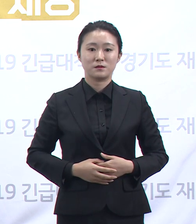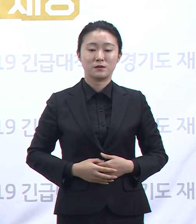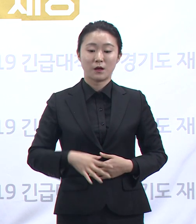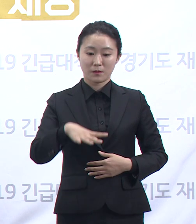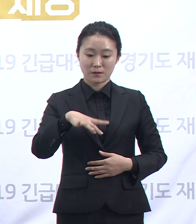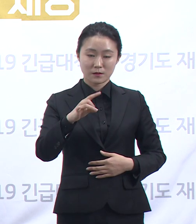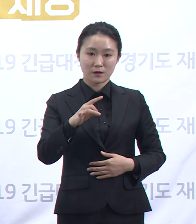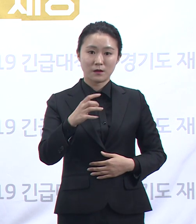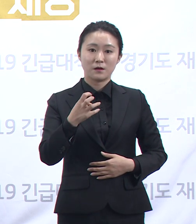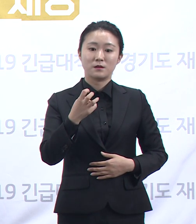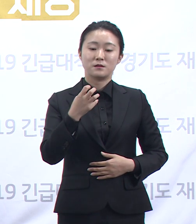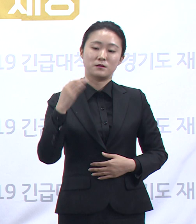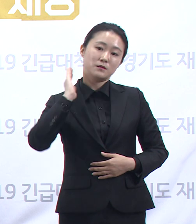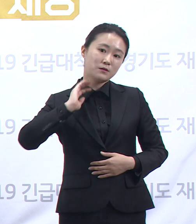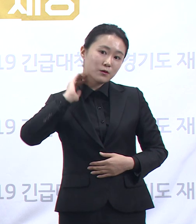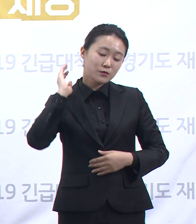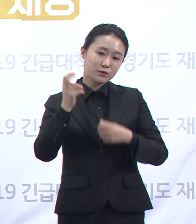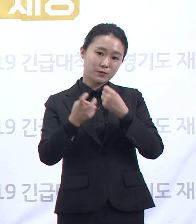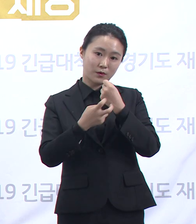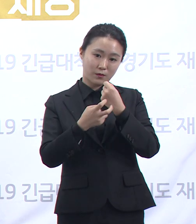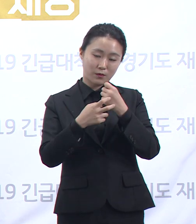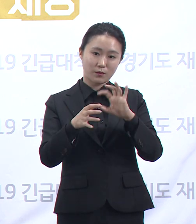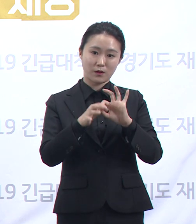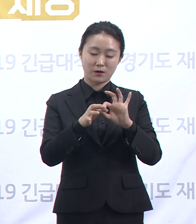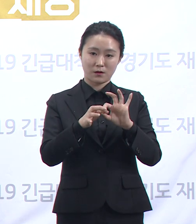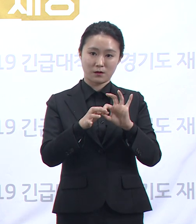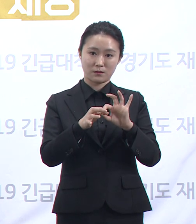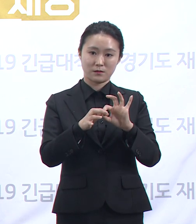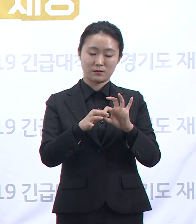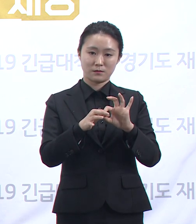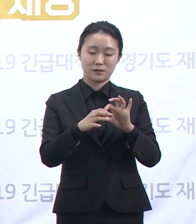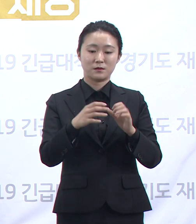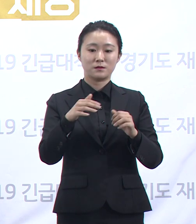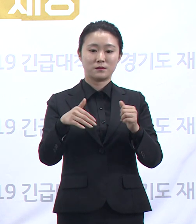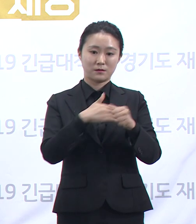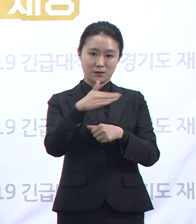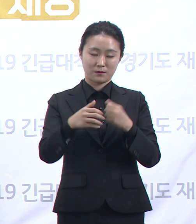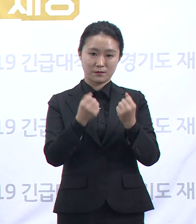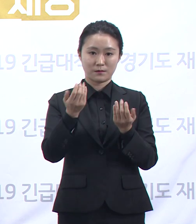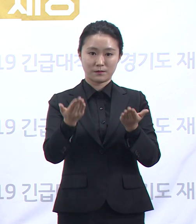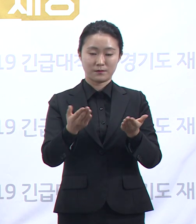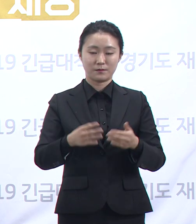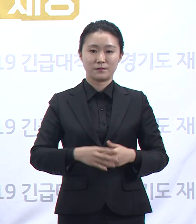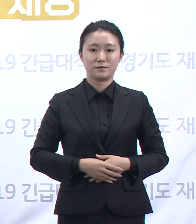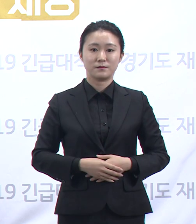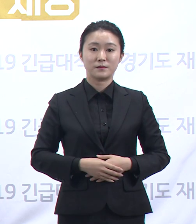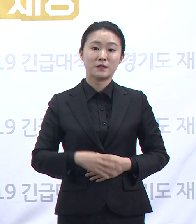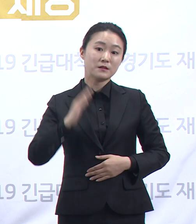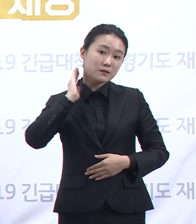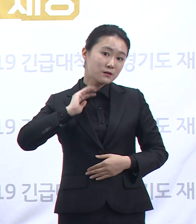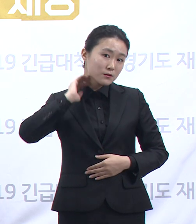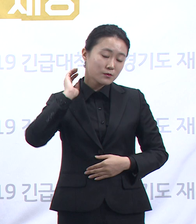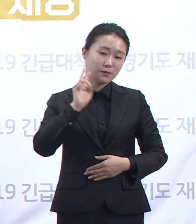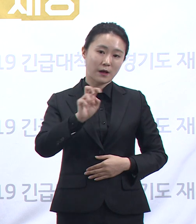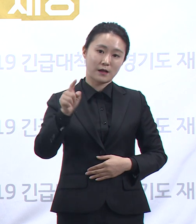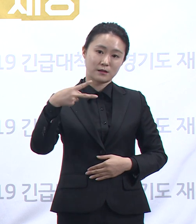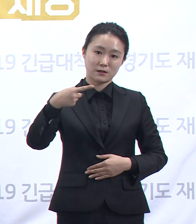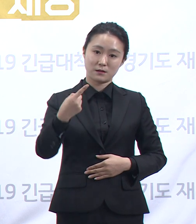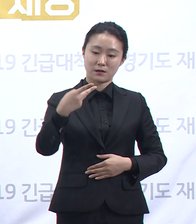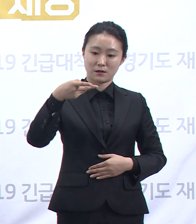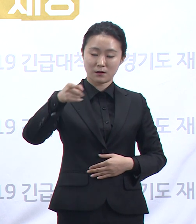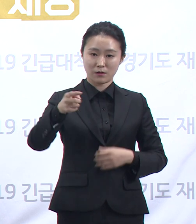마스터플러스 병원 관련 확진 상황입니다. 의정부시 마스터플러스 병원에서 오늘 0시 기준